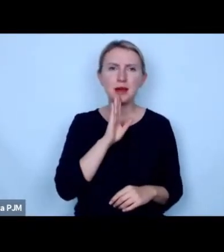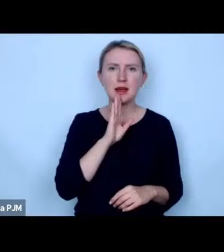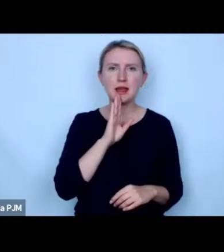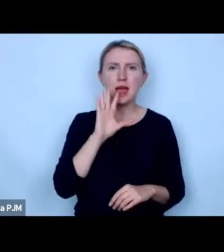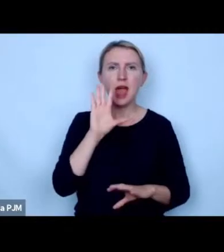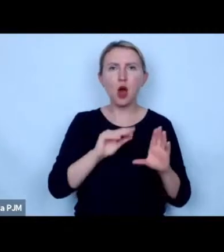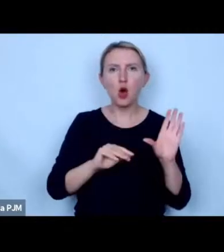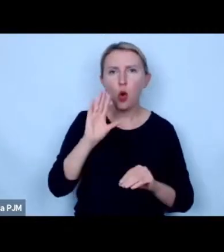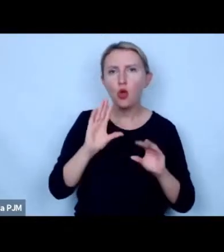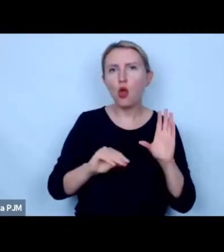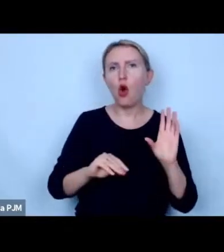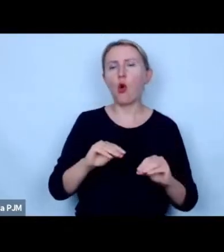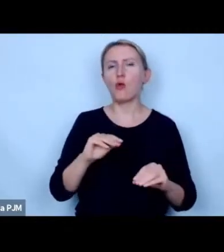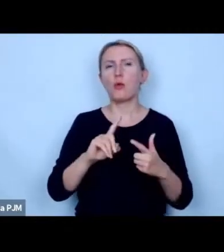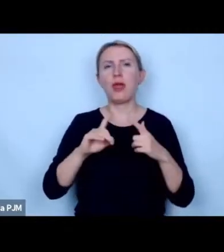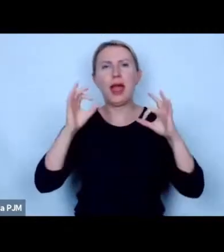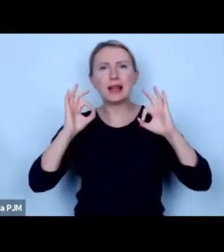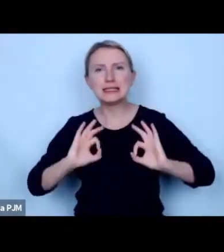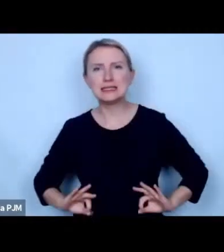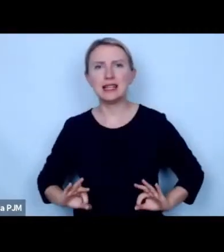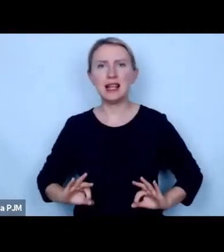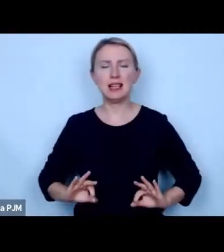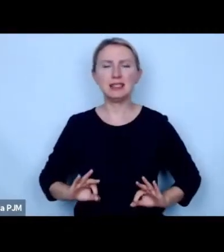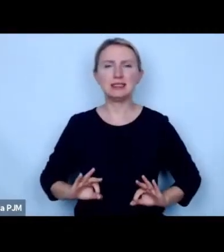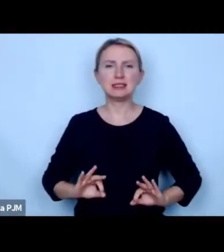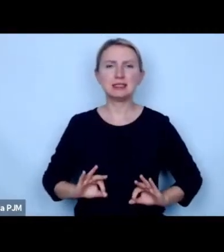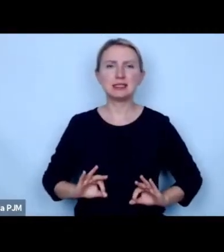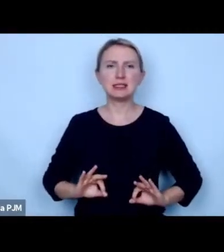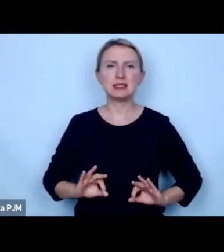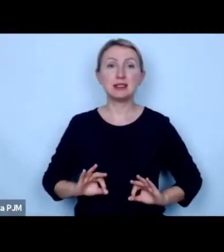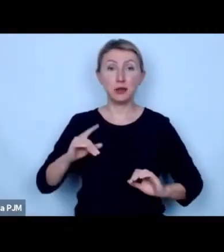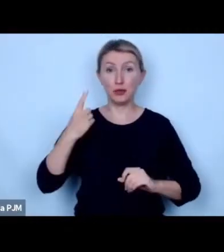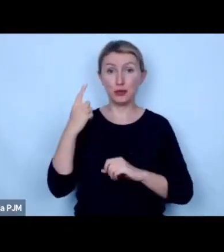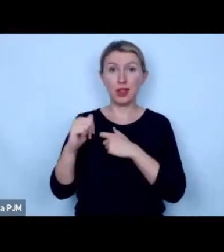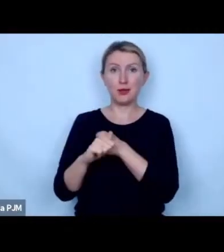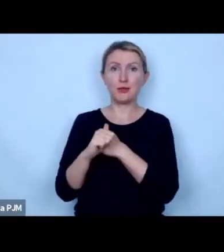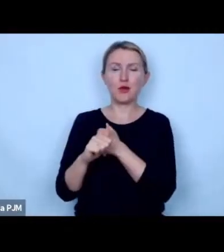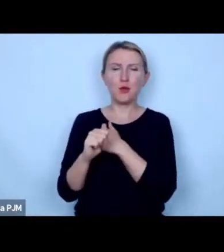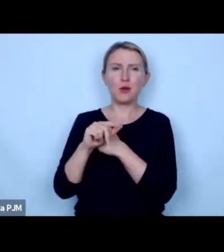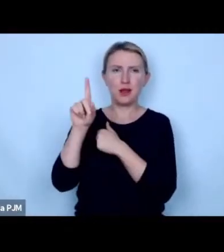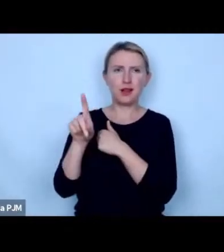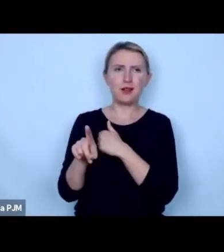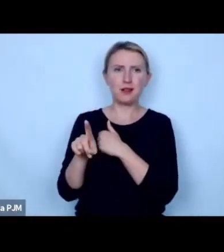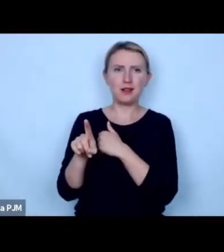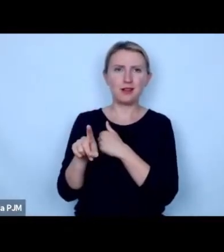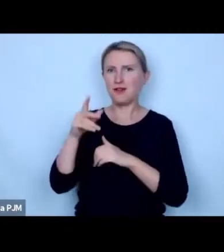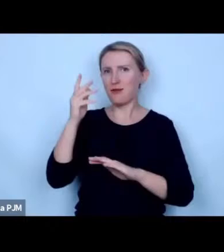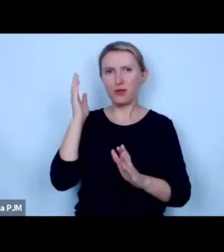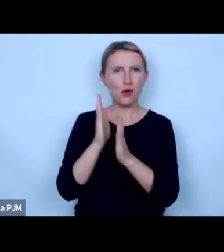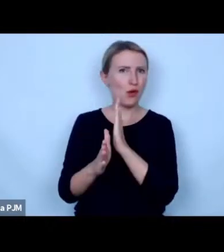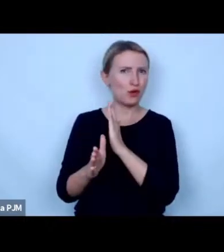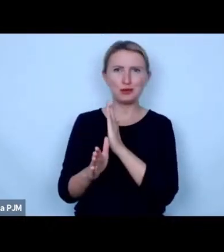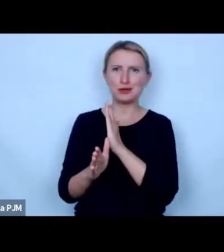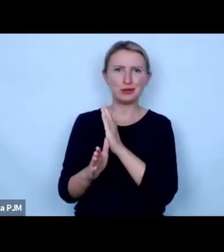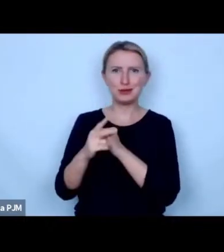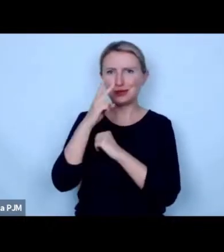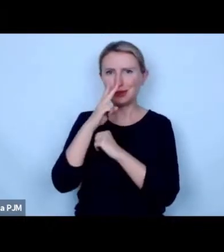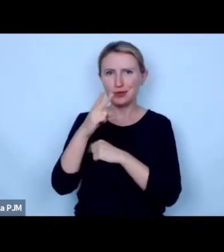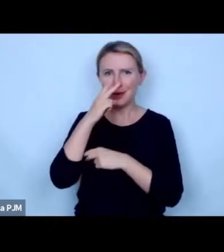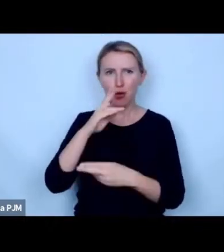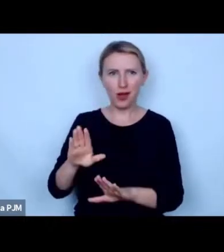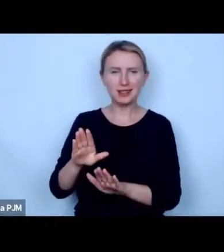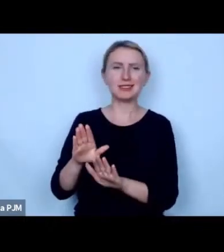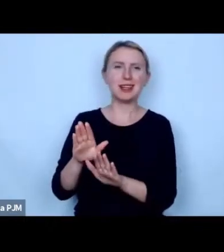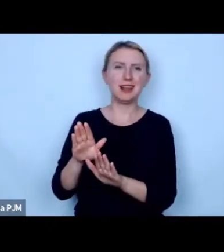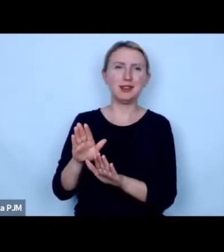ekonomicznych w kategoriach zysku w jednym z dokumentów wręcz wprost podkreślono